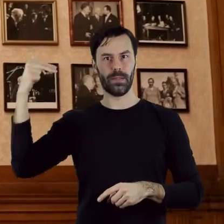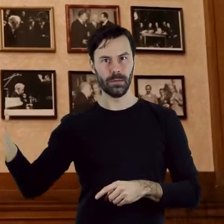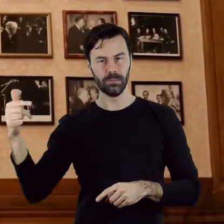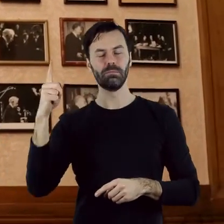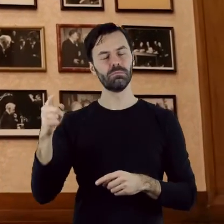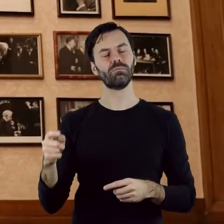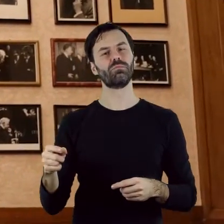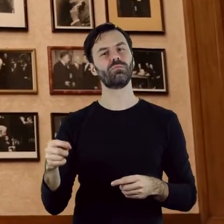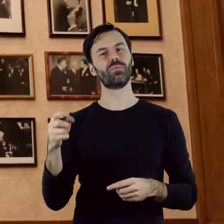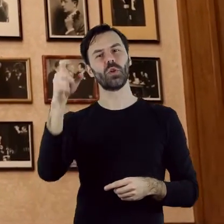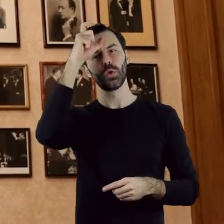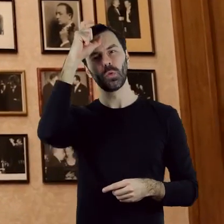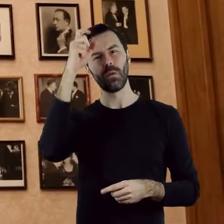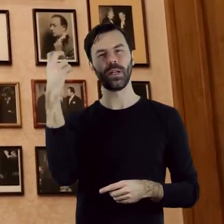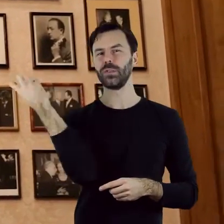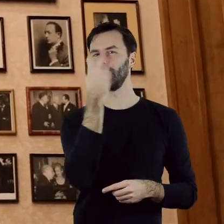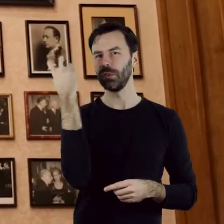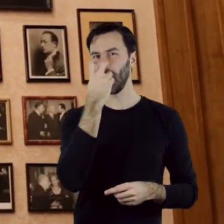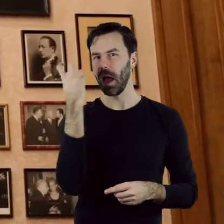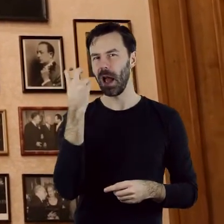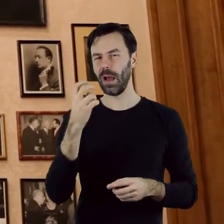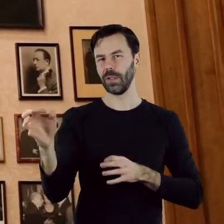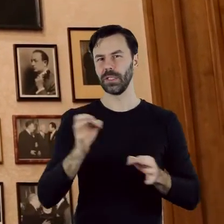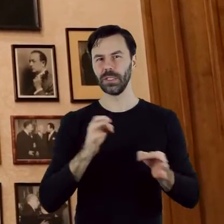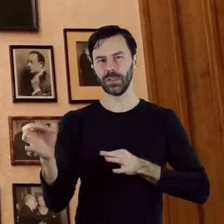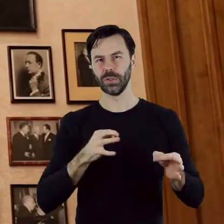indywidualnością muzyczną o interesującej osobowości.